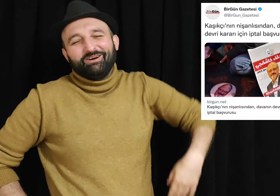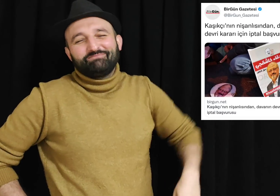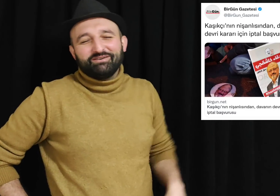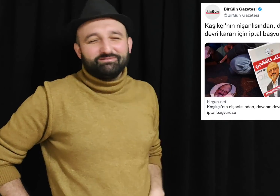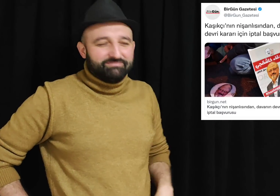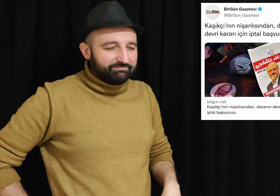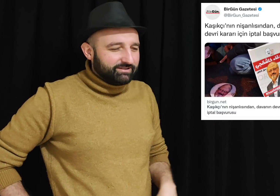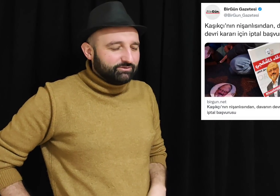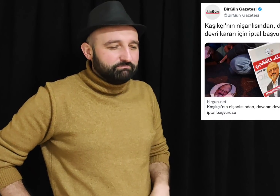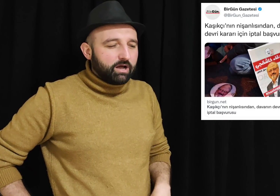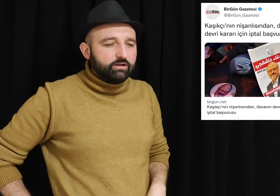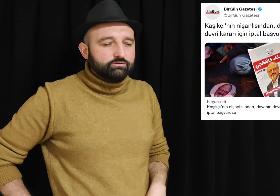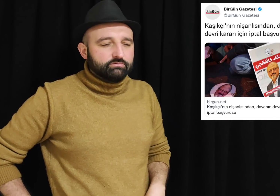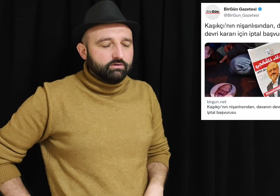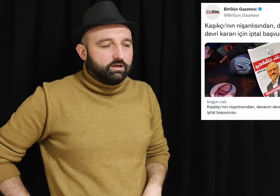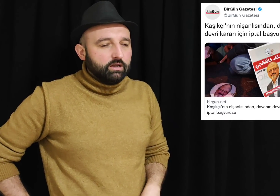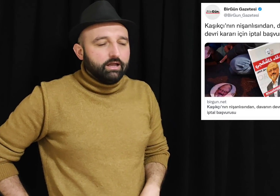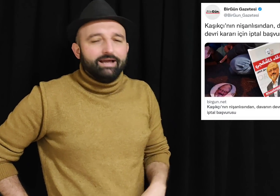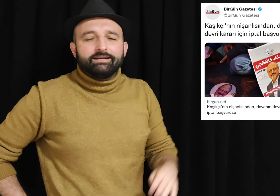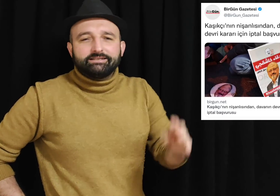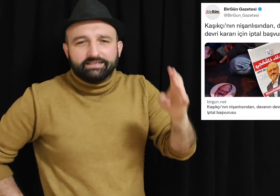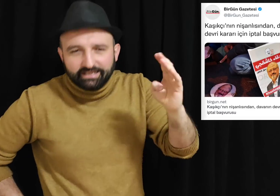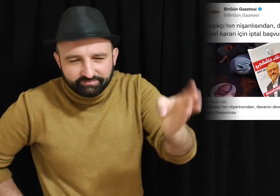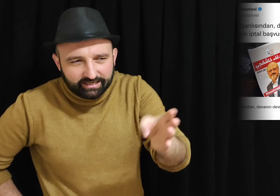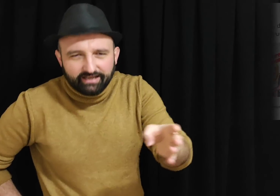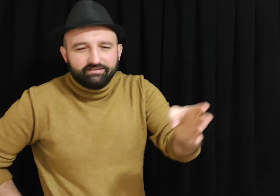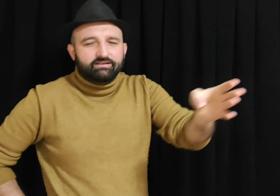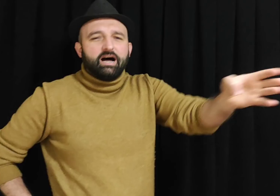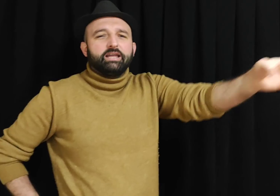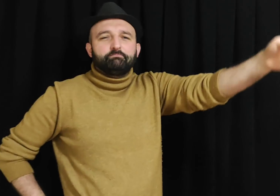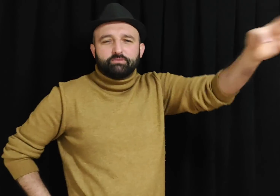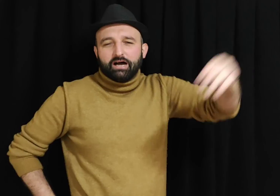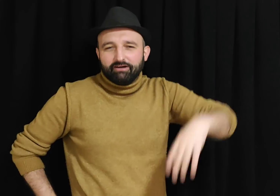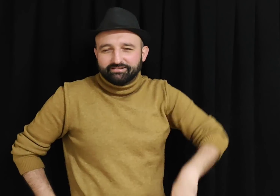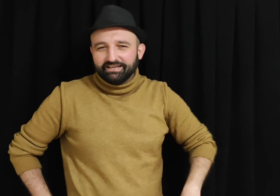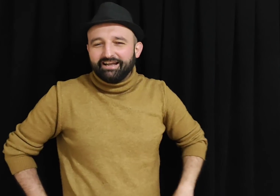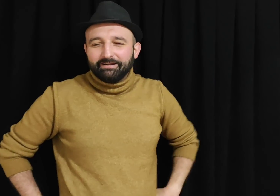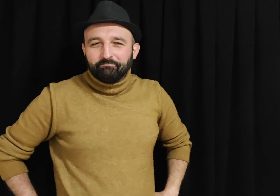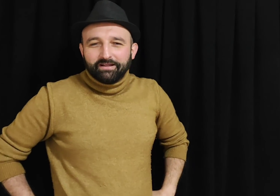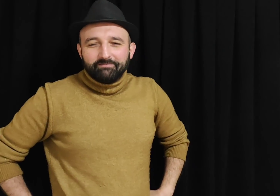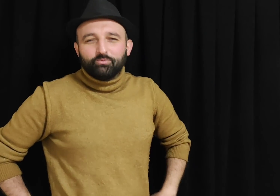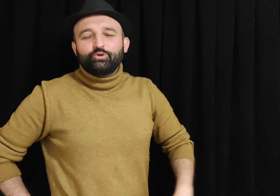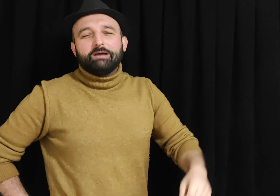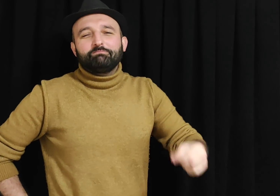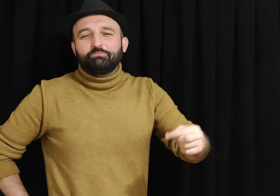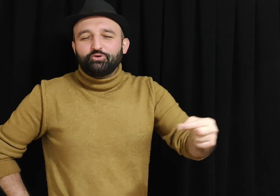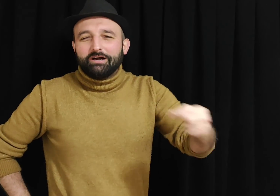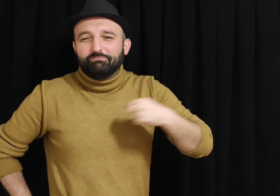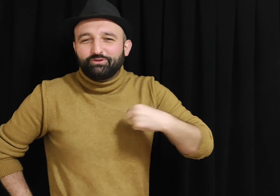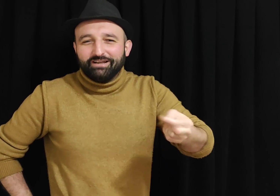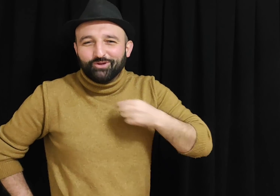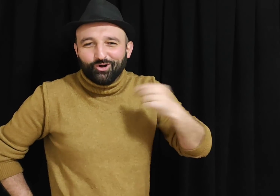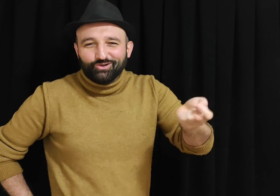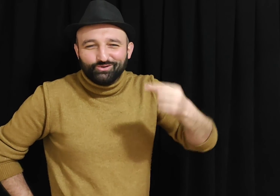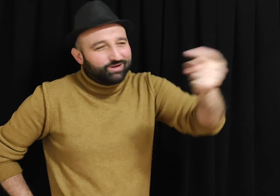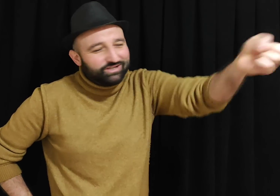Her ne zıkkım salan, Rahip davası. Bu cam, bu cam, bu tende olduğu sürece